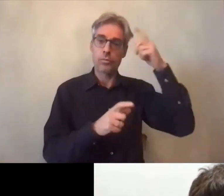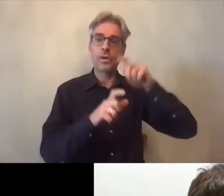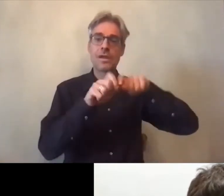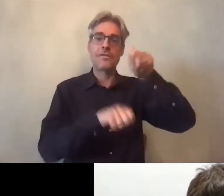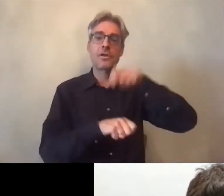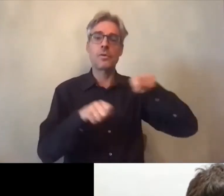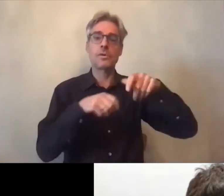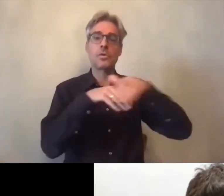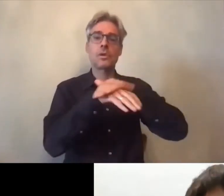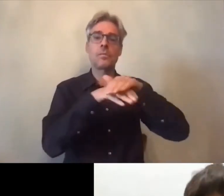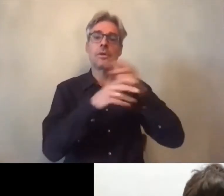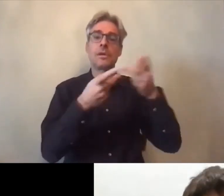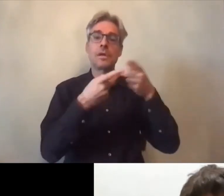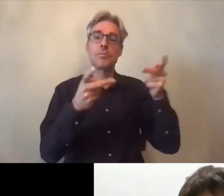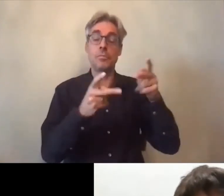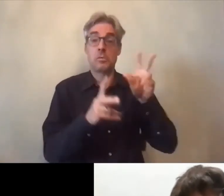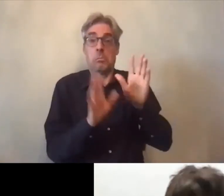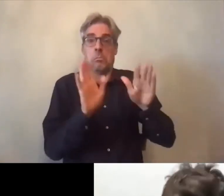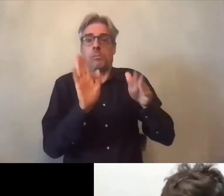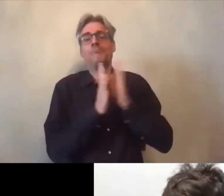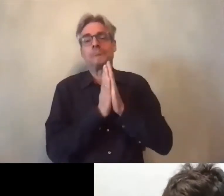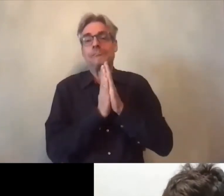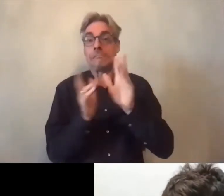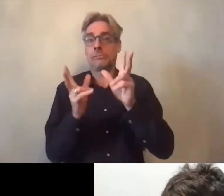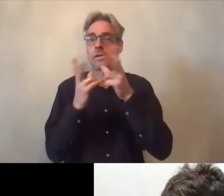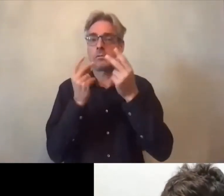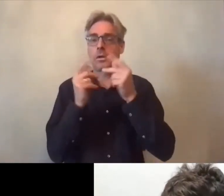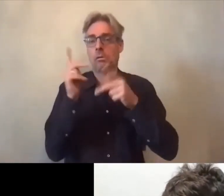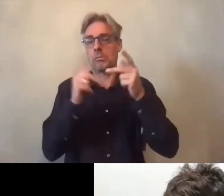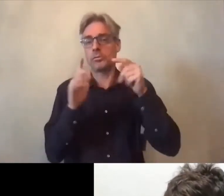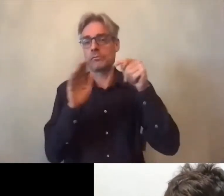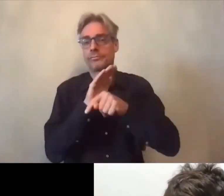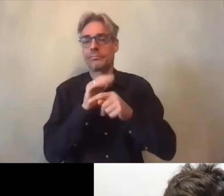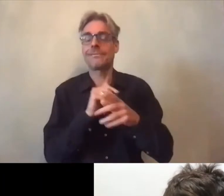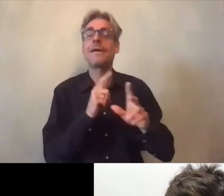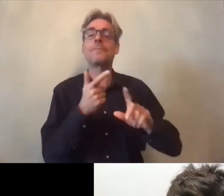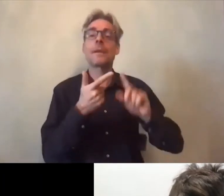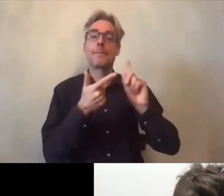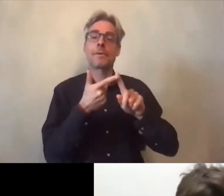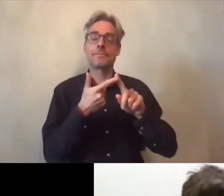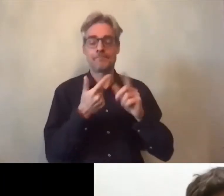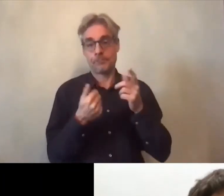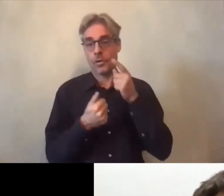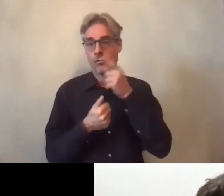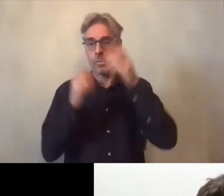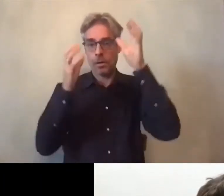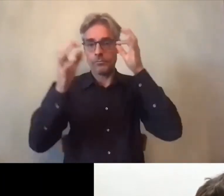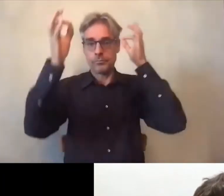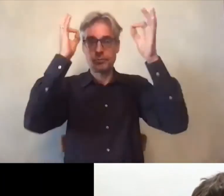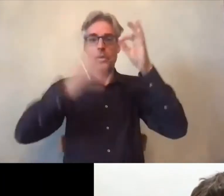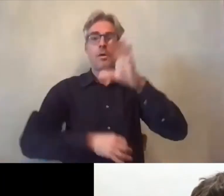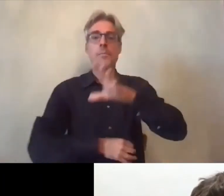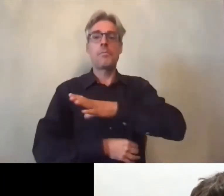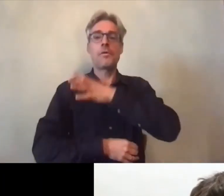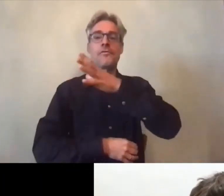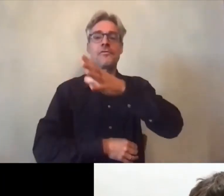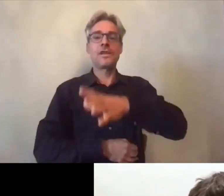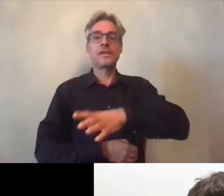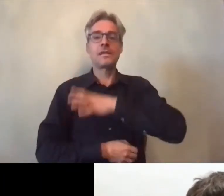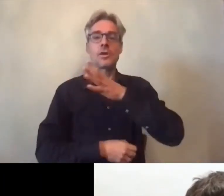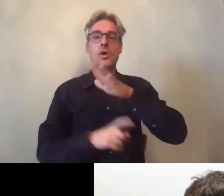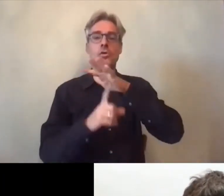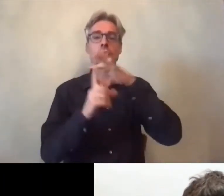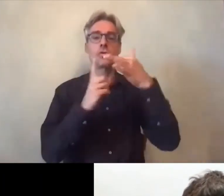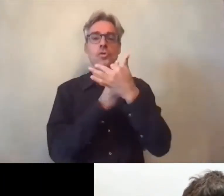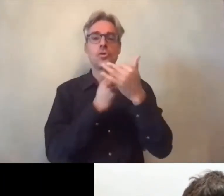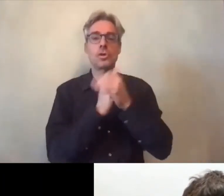publiques vous en direz peut-être quelques mots Anne tout à l'heure et puis vous êtes bien évidemment professeur associé en sociologie